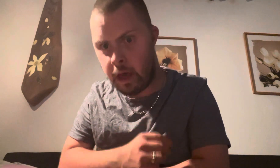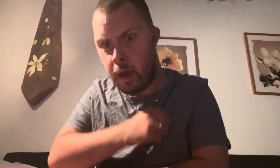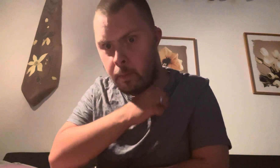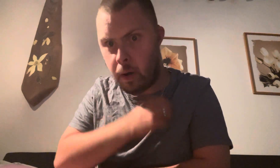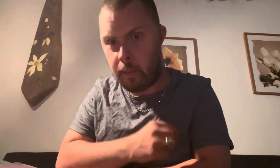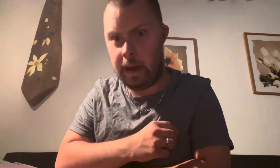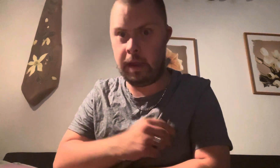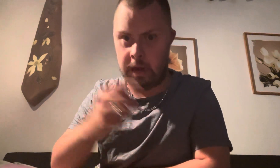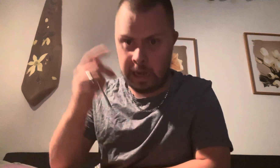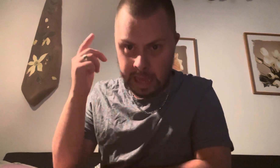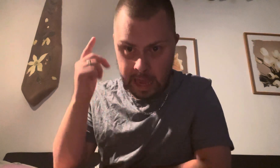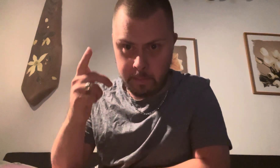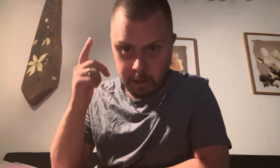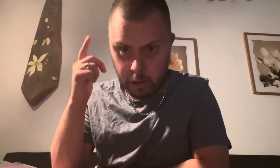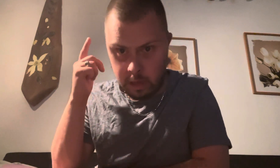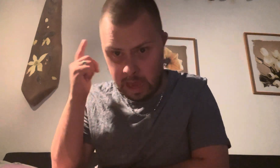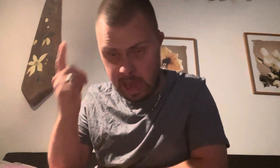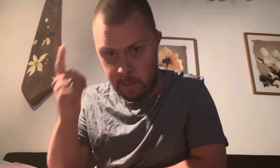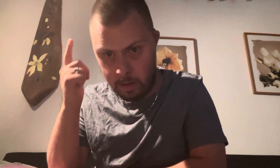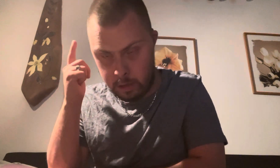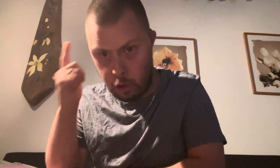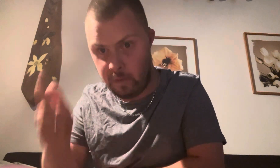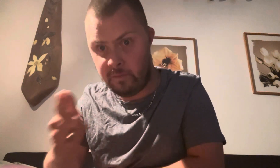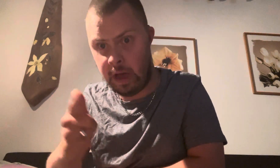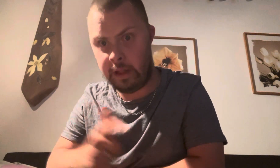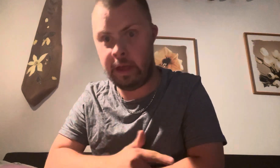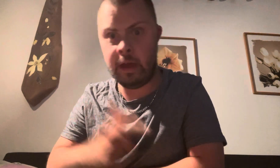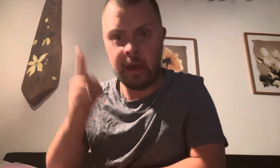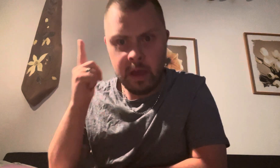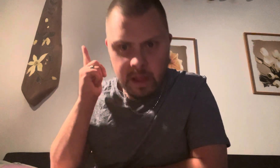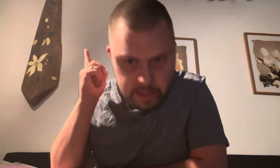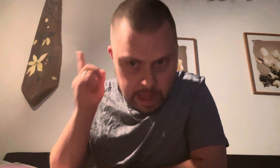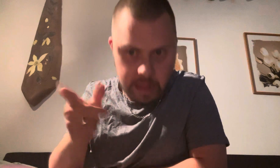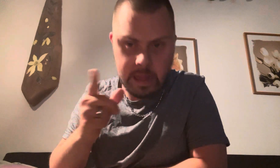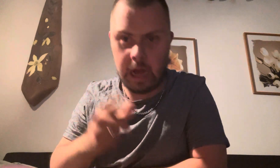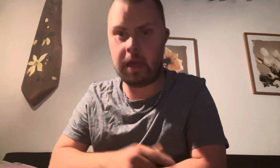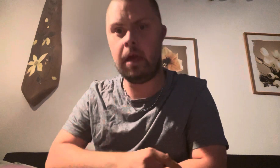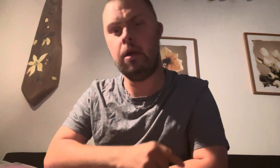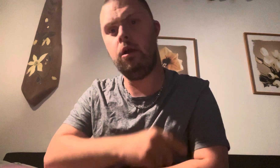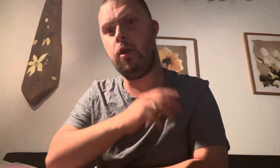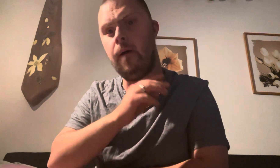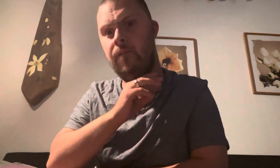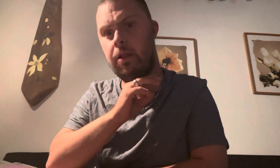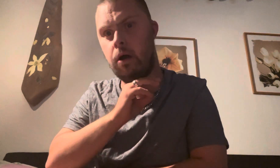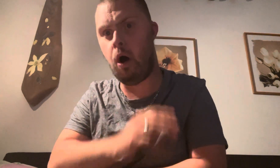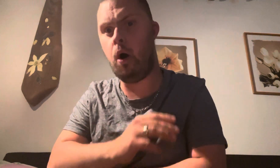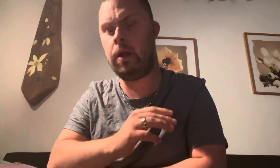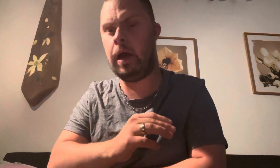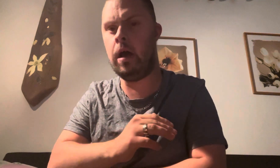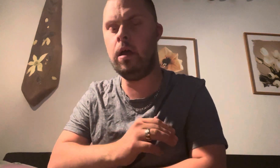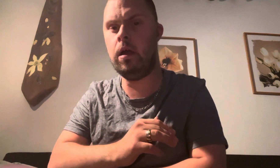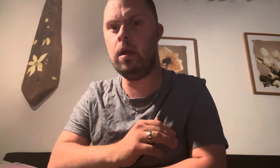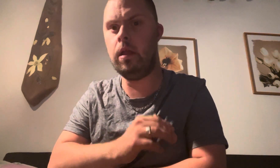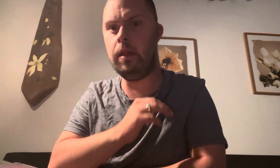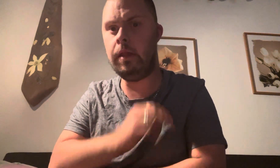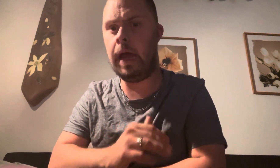på mig i mitt huvud. Nej, tack. Jag vill inte ha det. Nej,